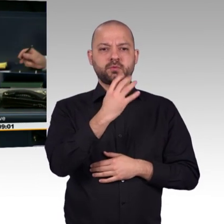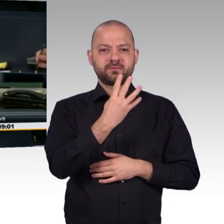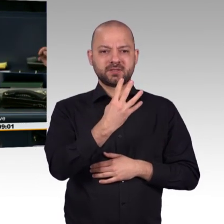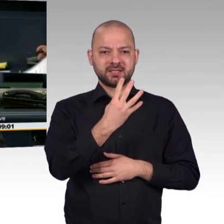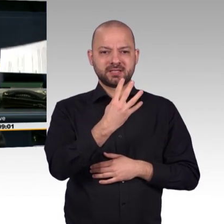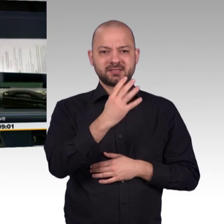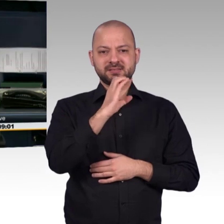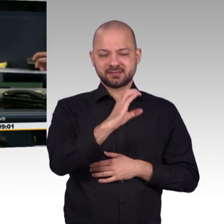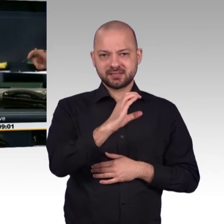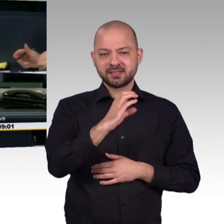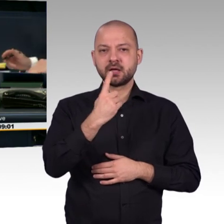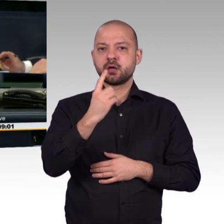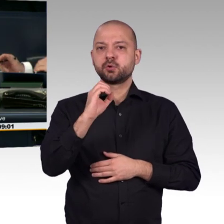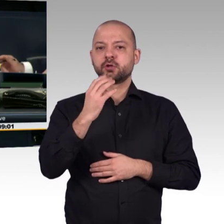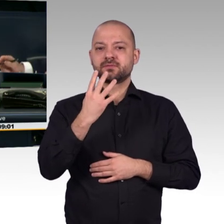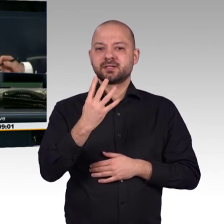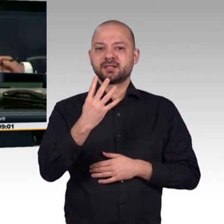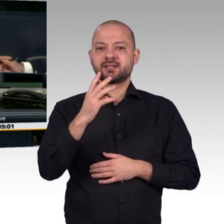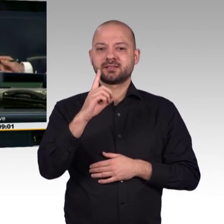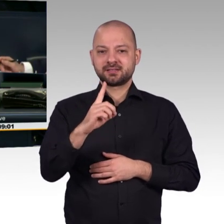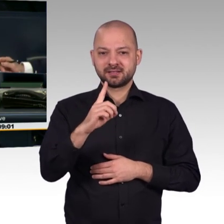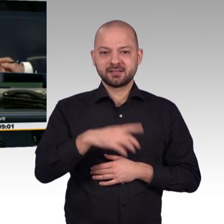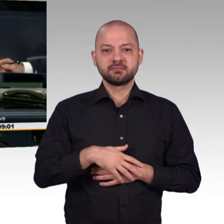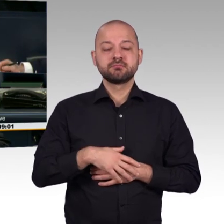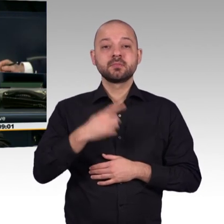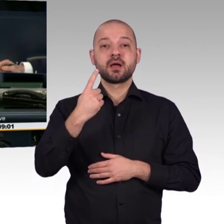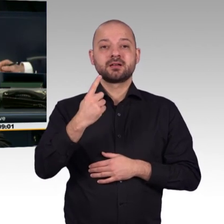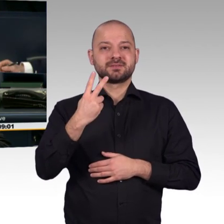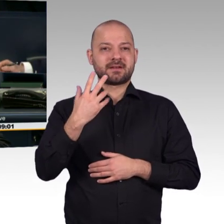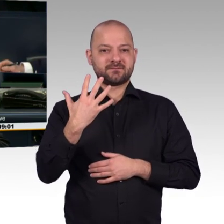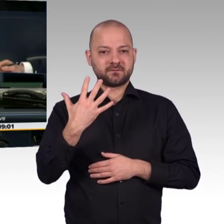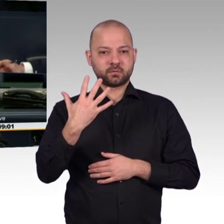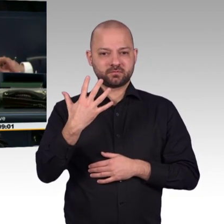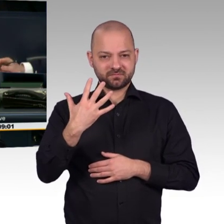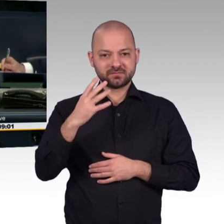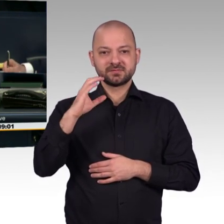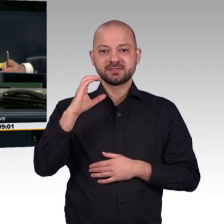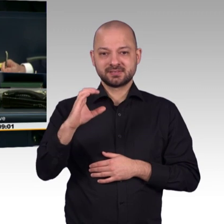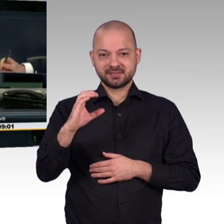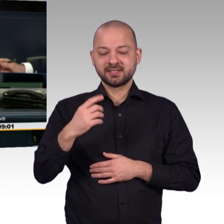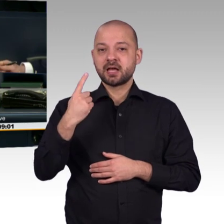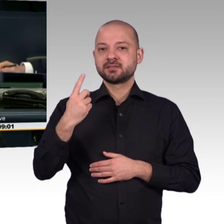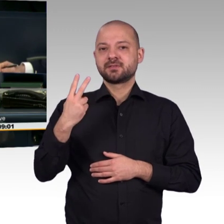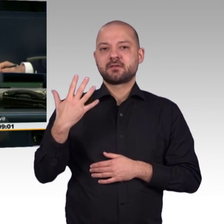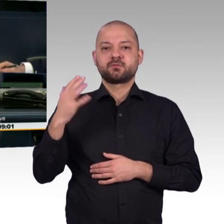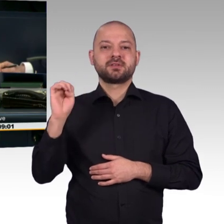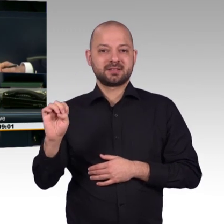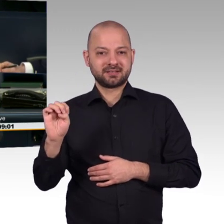beraten und wie die Geschäftsordnung es vorsieht, ohne Aussprache zur Abstimmung gestellt werden. Der